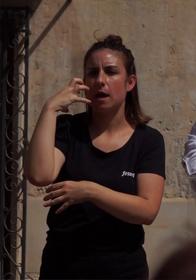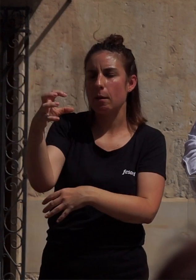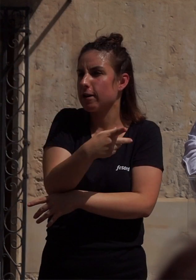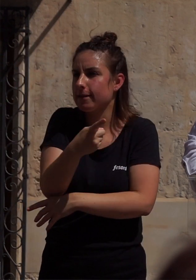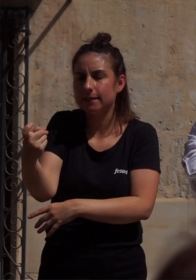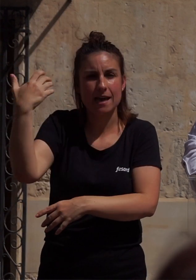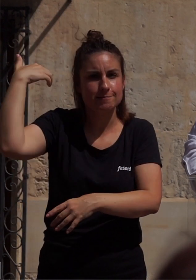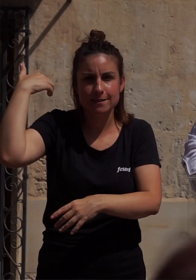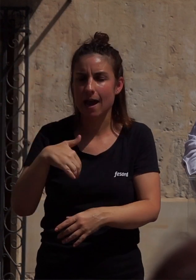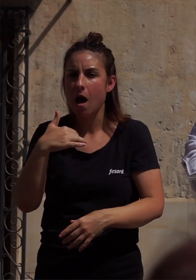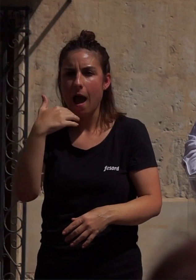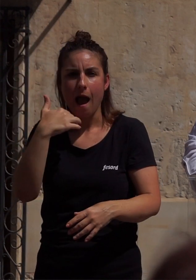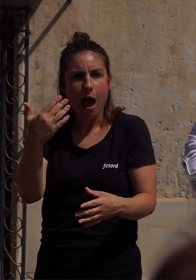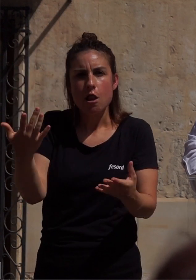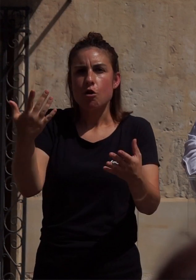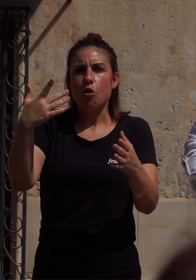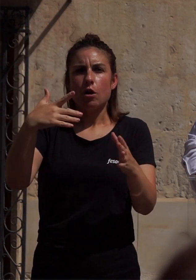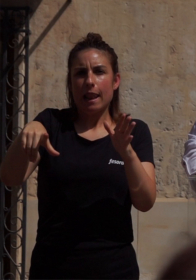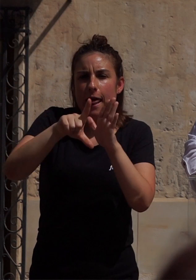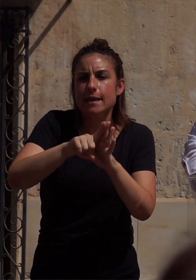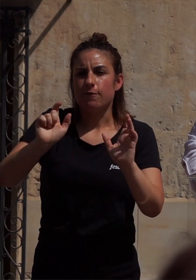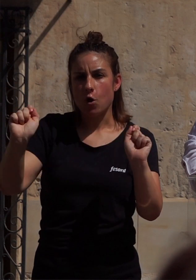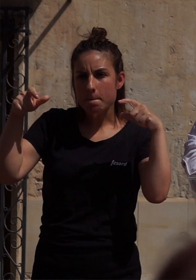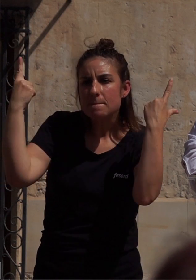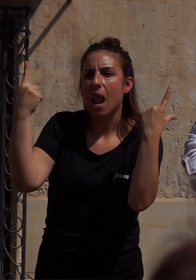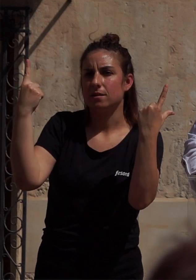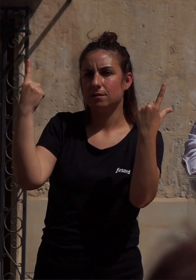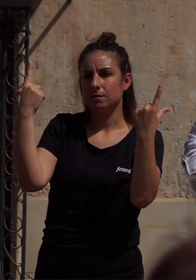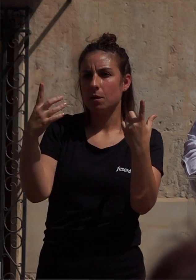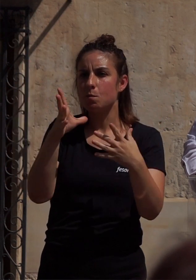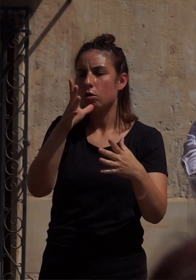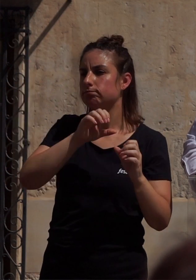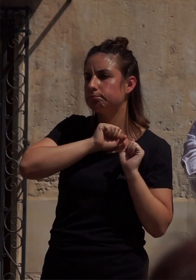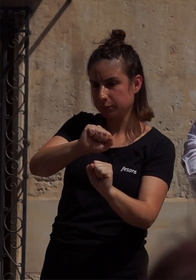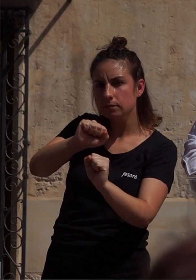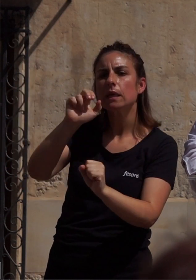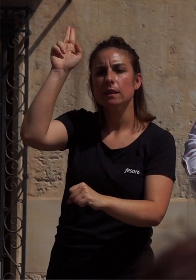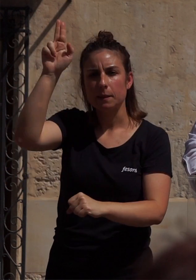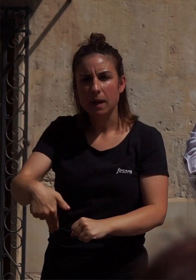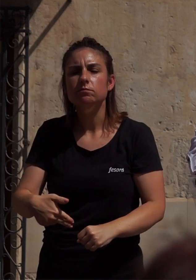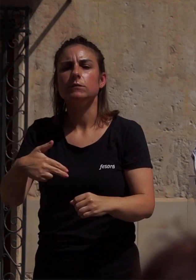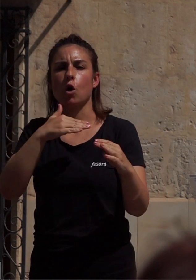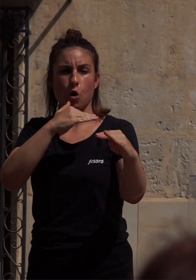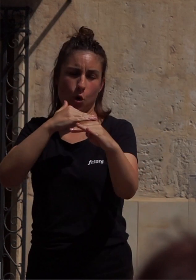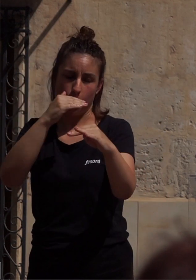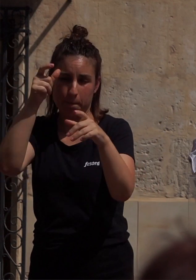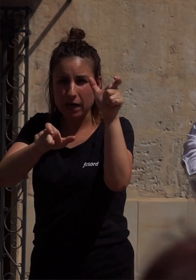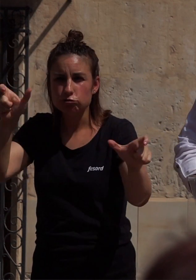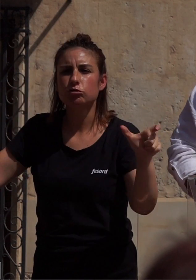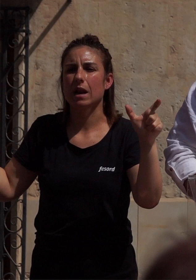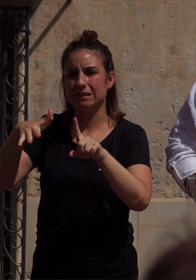mecanismos formales de recopilación regular de datos pertinentes y comparables sobre la situación de las personas